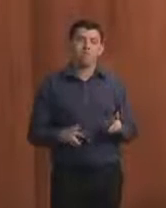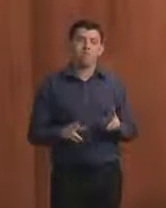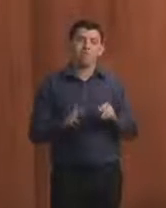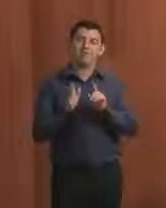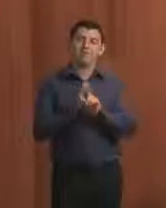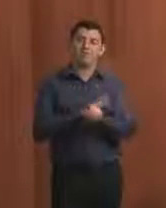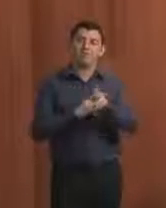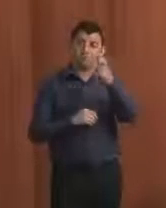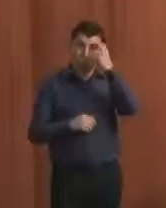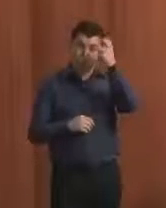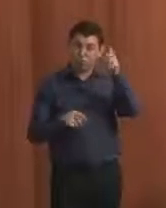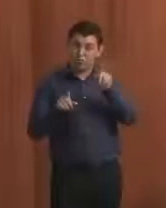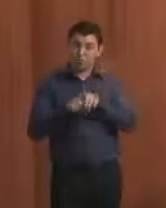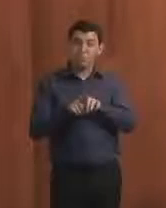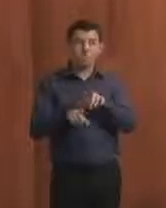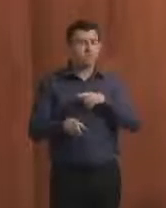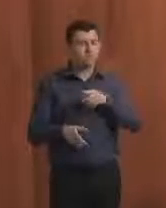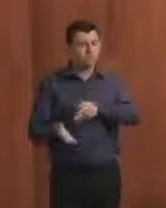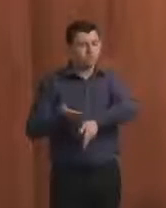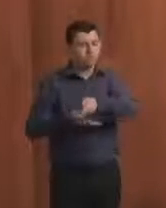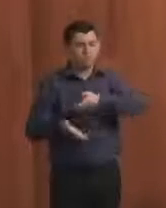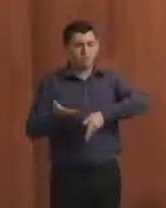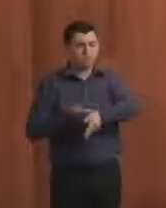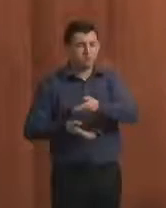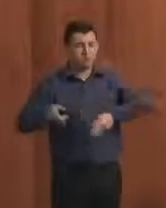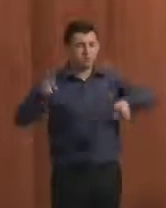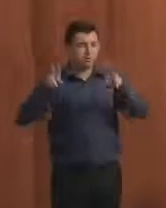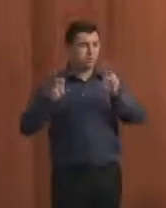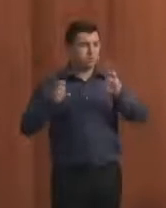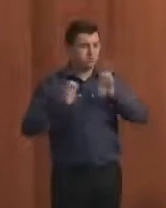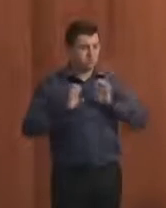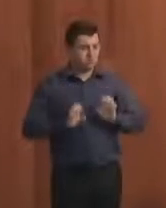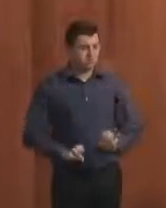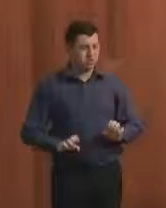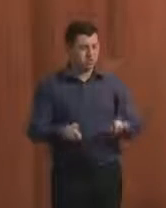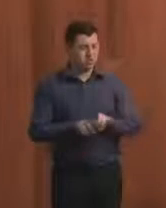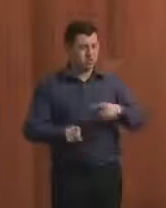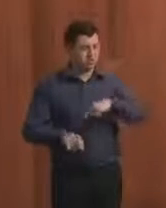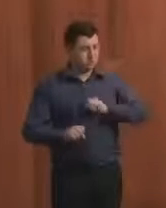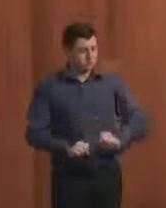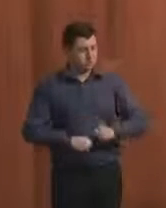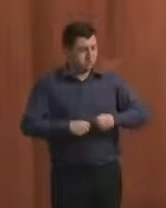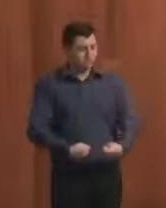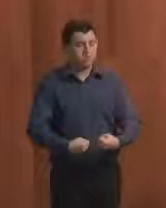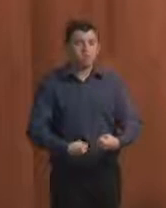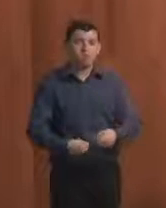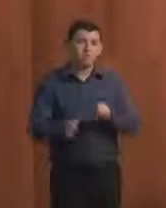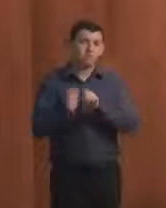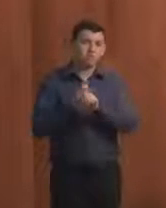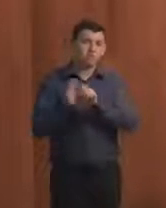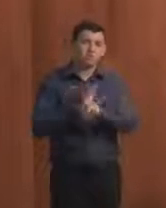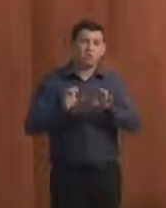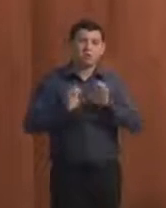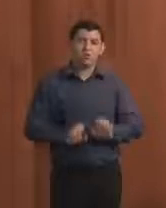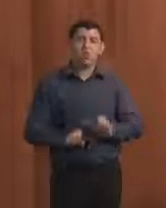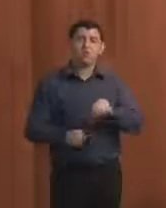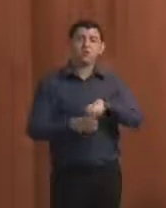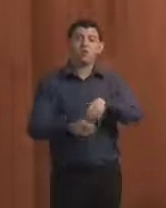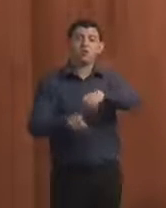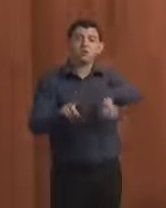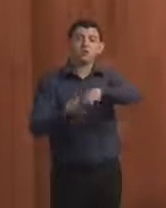quanto isso envolve também dilemas éticos, o quanto a gente precisa reforçar as questões éticas dentro da nossa sociedade.